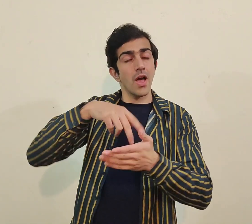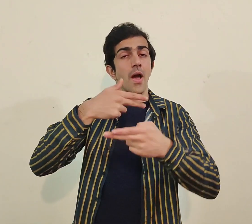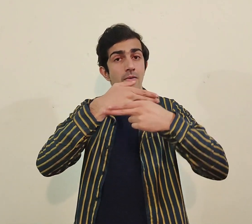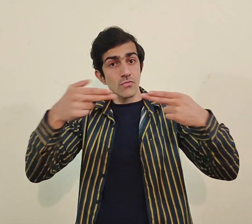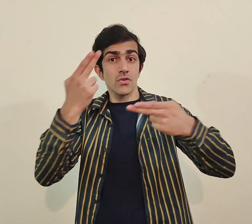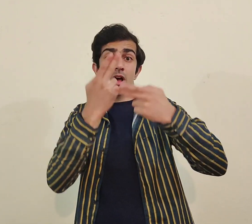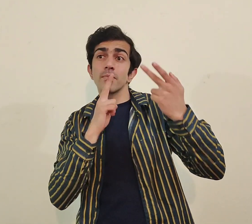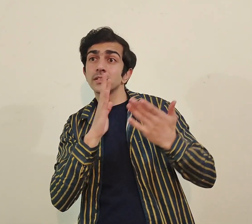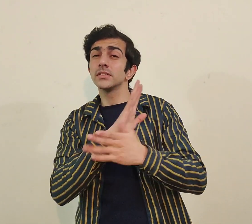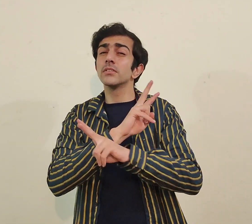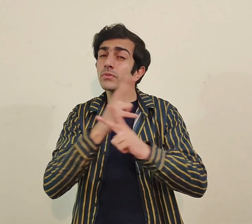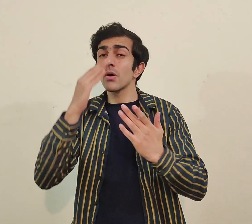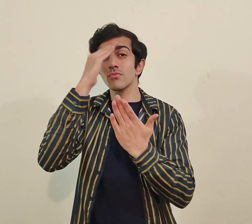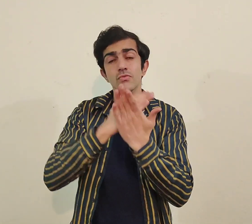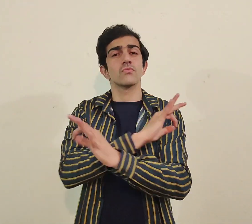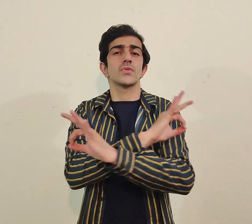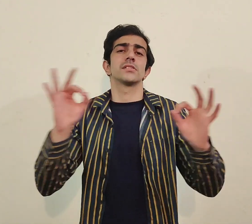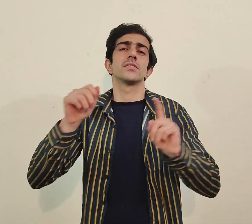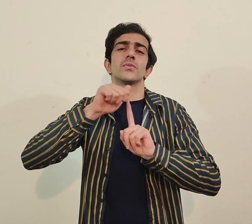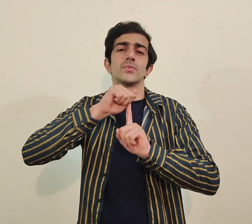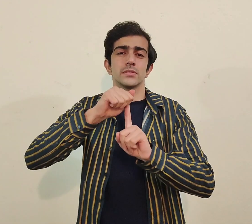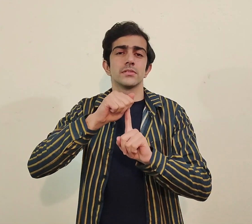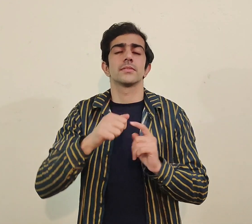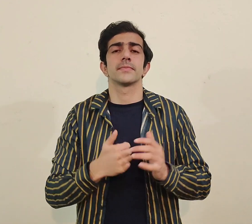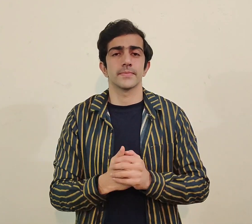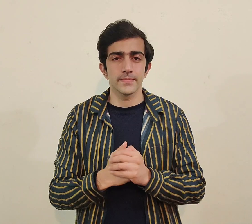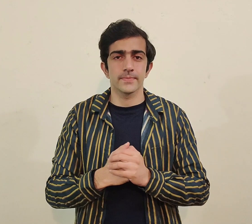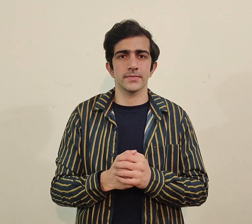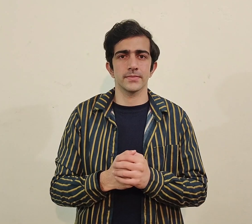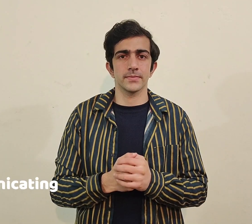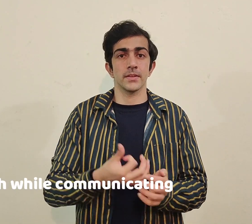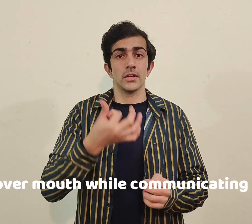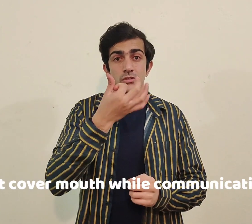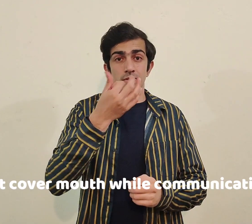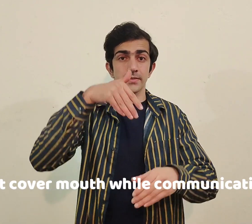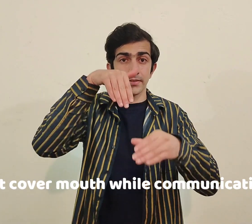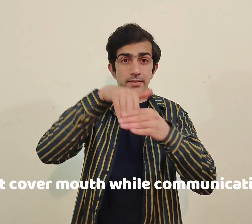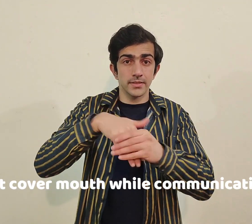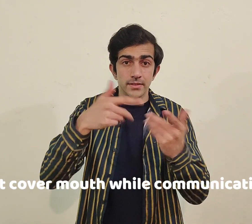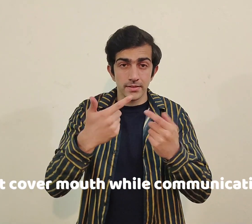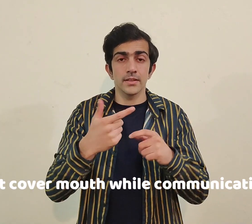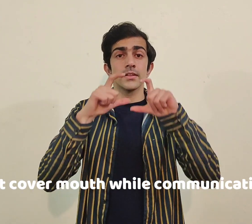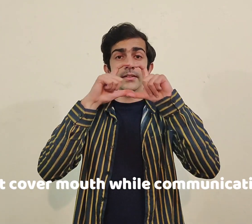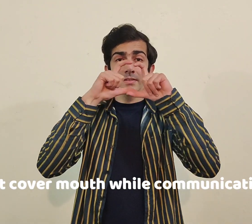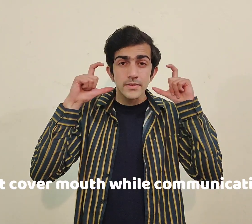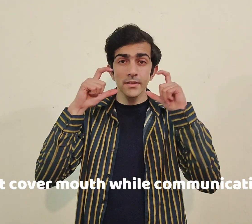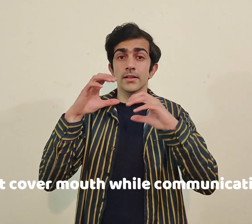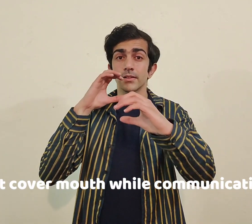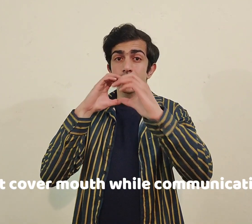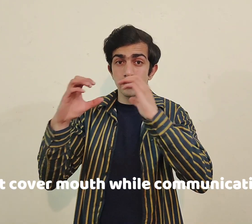proper guide کریں پوری information دیں اور information ہونا لازمی ہے number six ہے don't